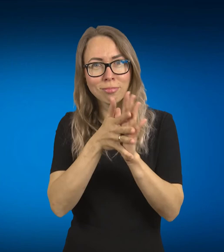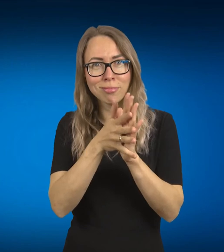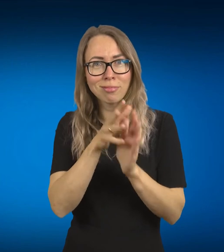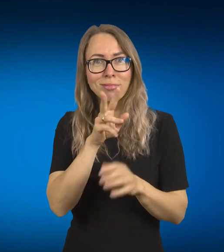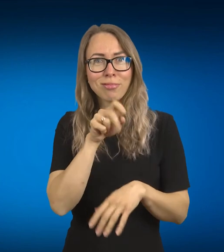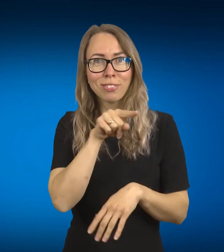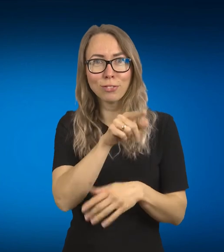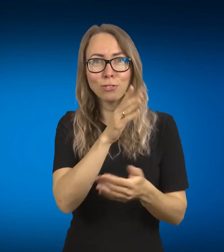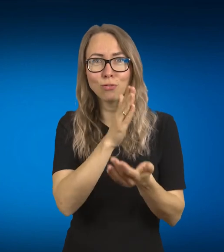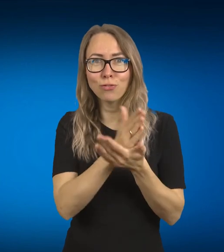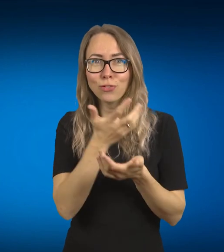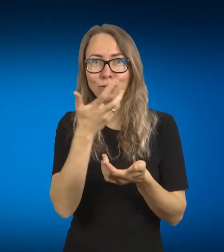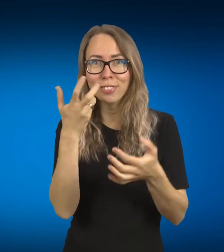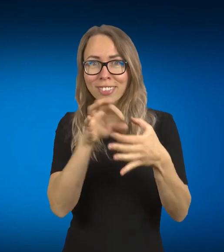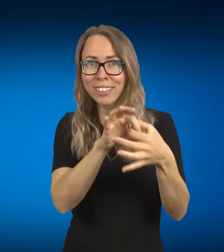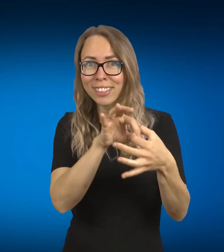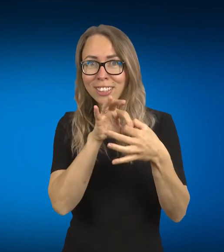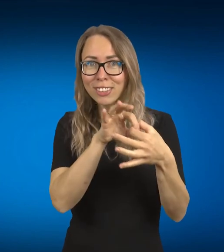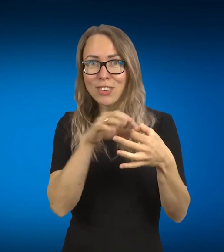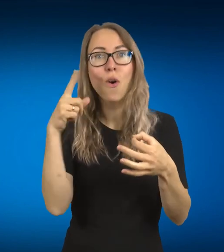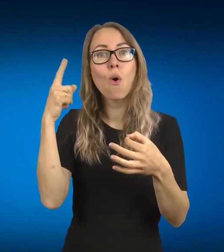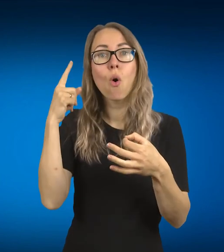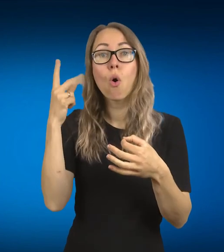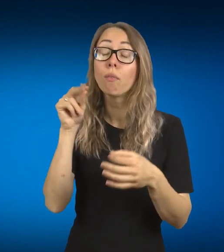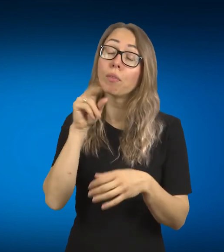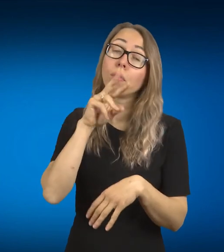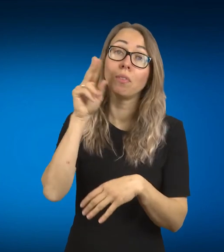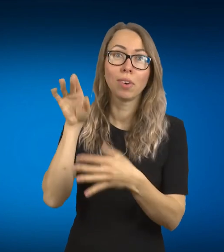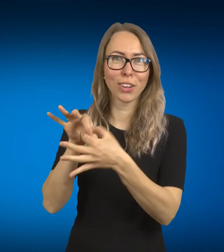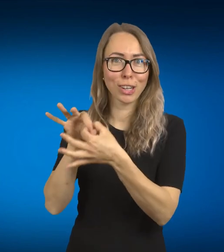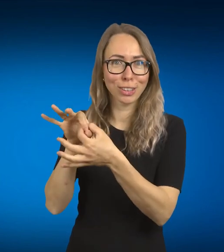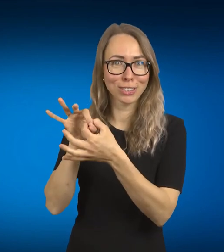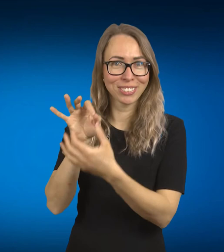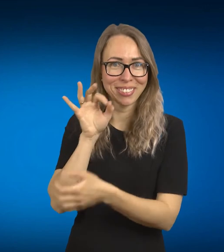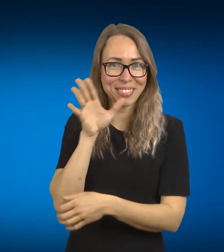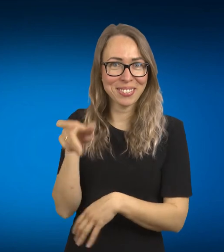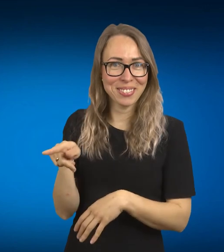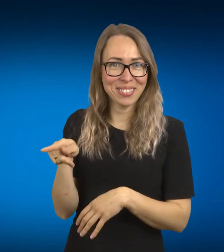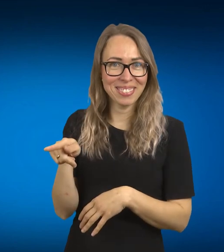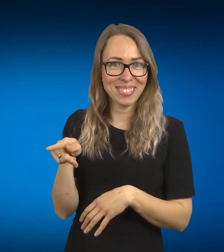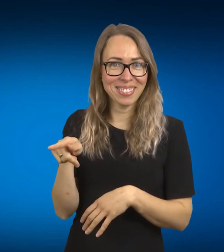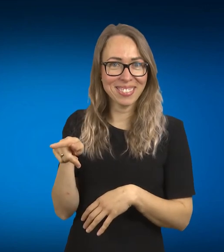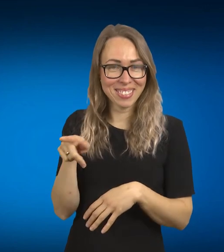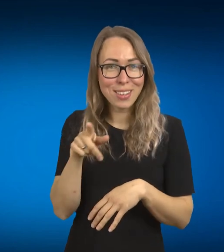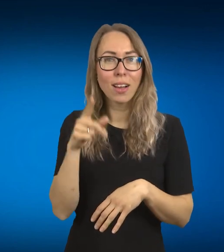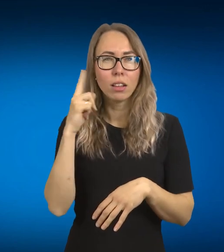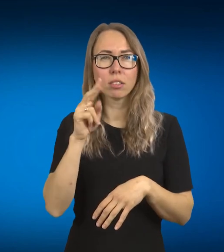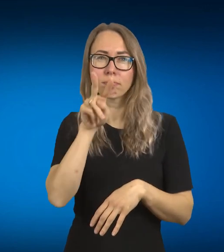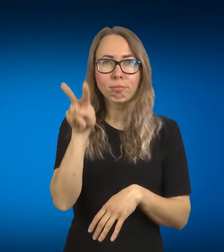šiltas ryšys, nes savo žmogus pastoji žiūrėkis, stebi tavo judesis, tavo emocija, Tai jie tokia kaip,